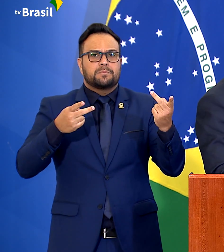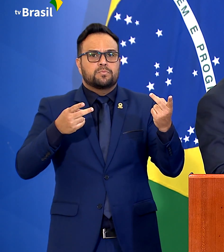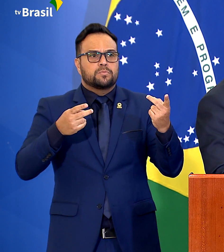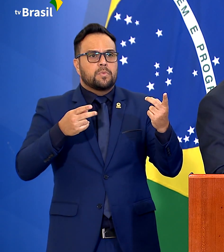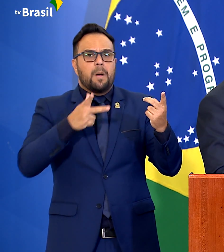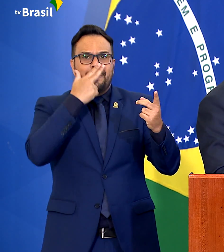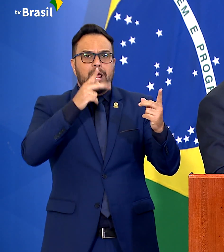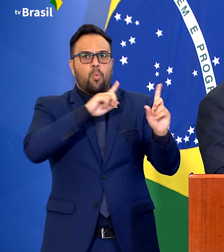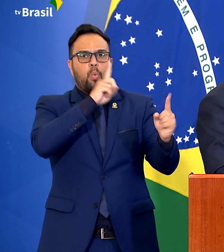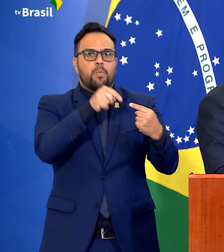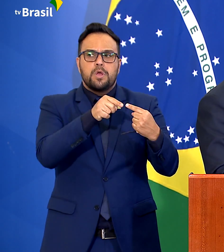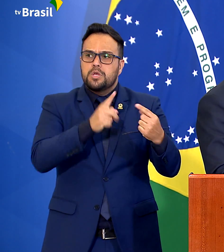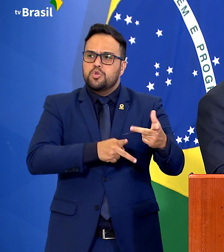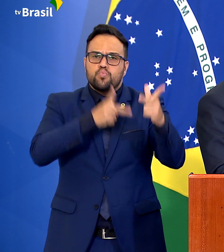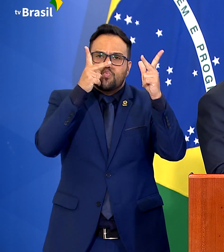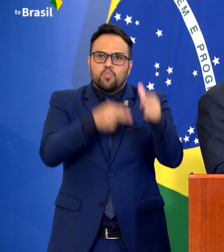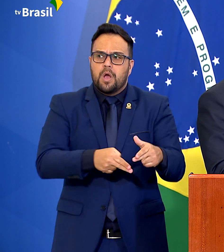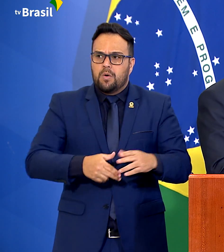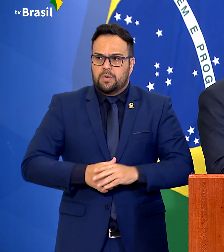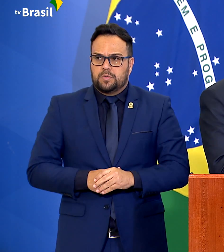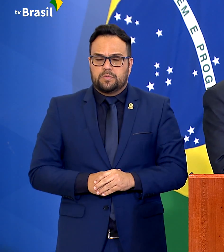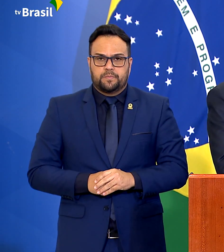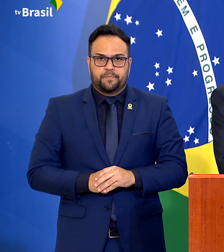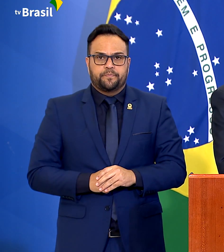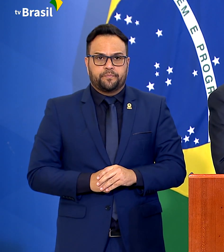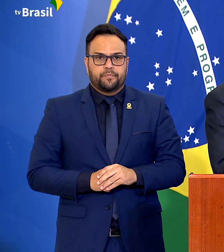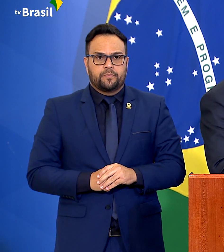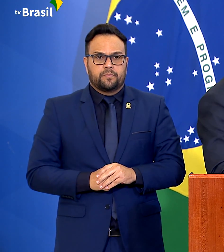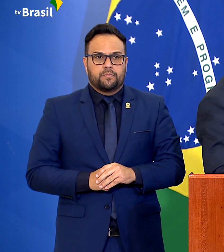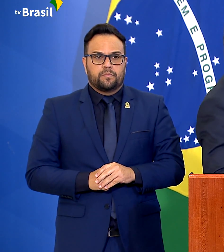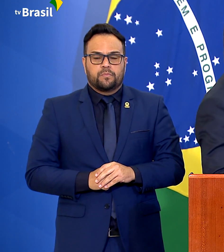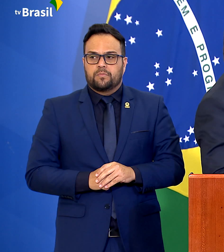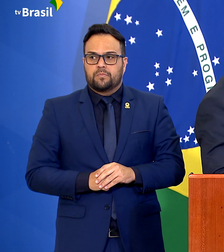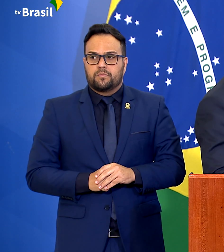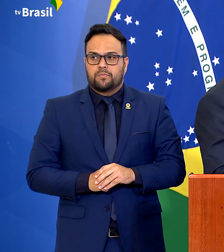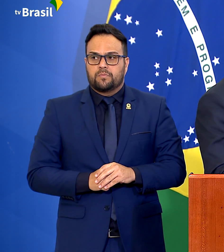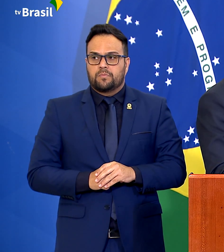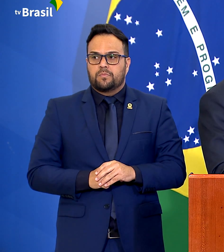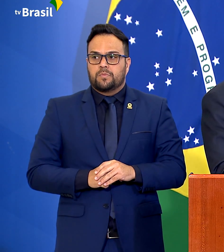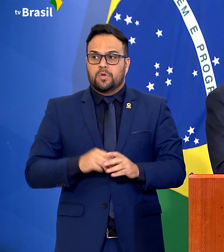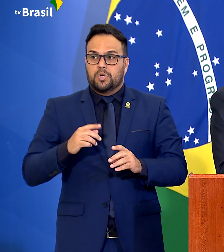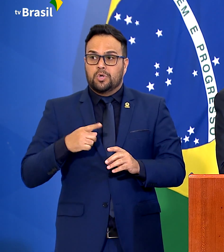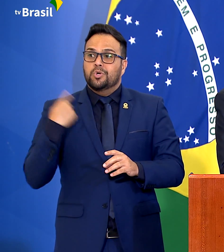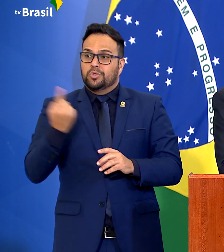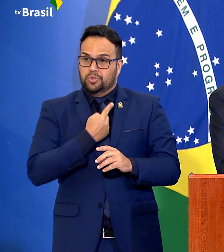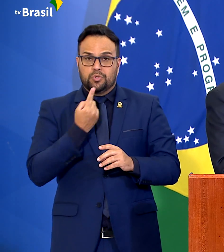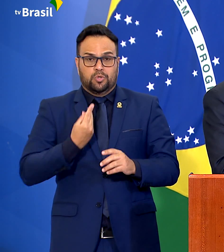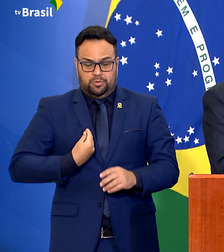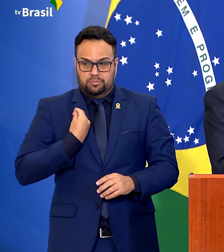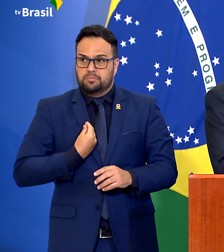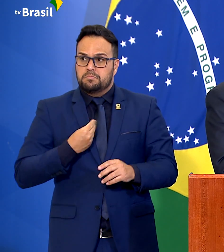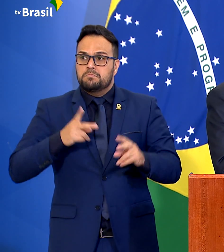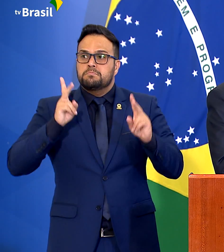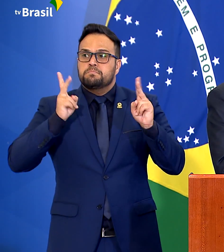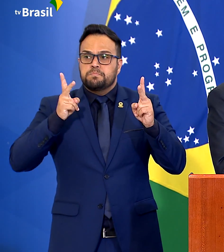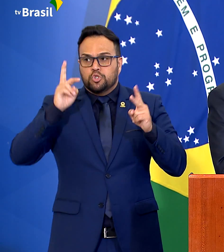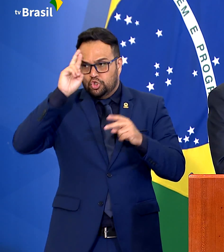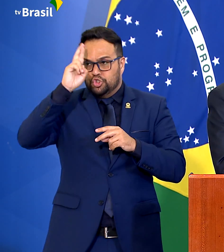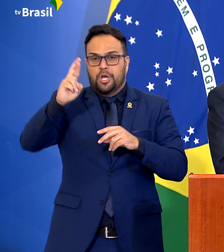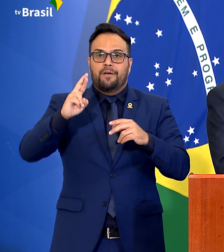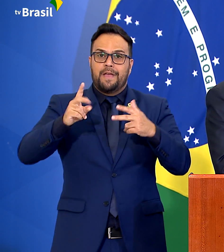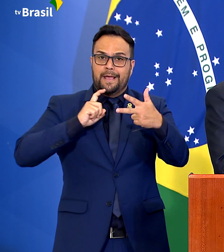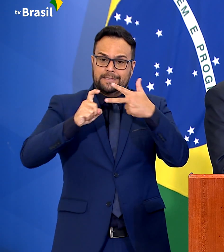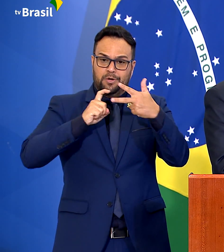Ocupamos, contrariando a física, o mesmo espaço. E o bom